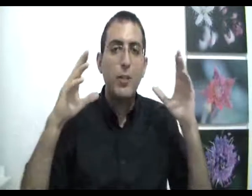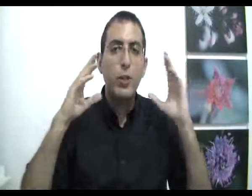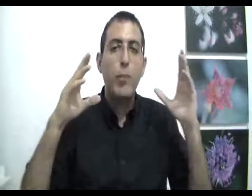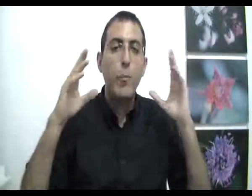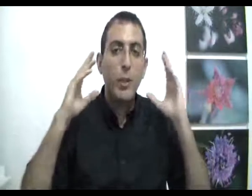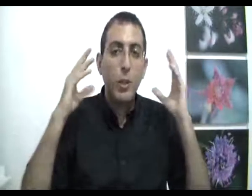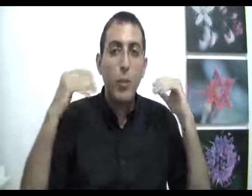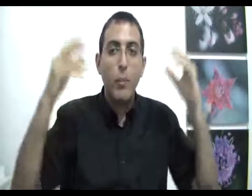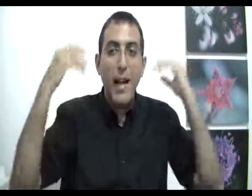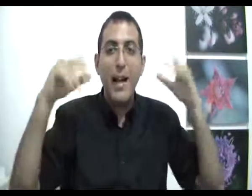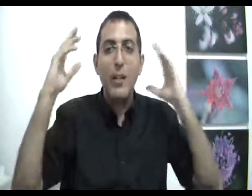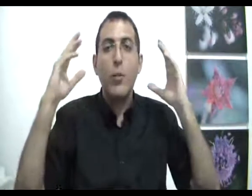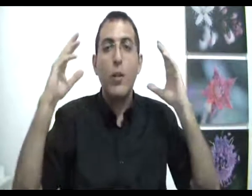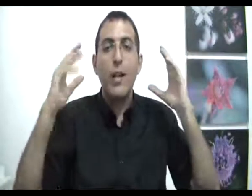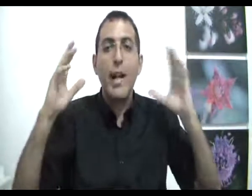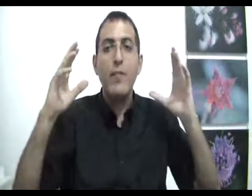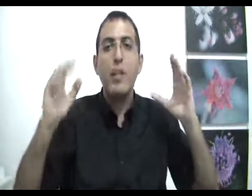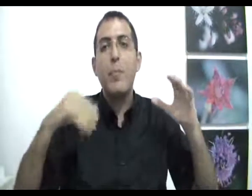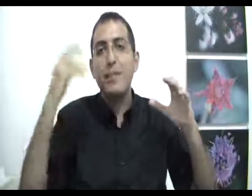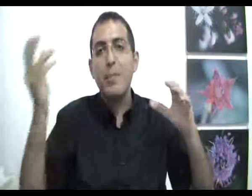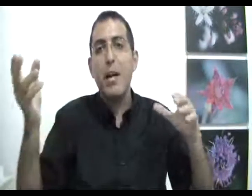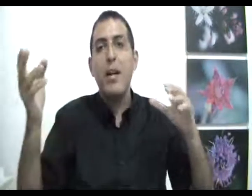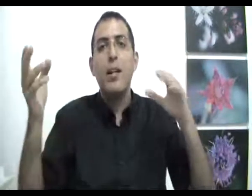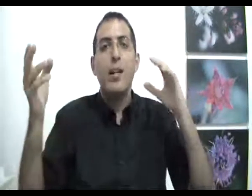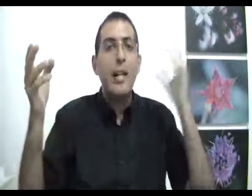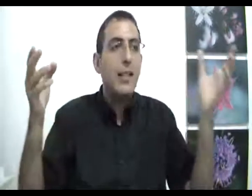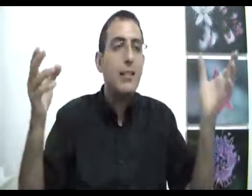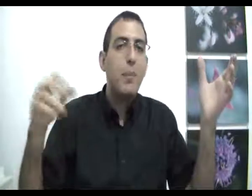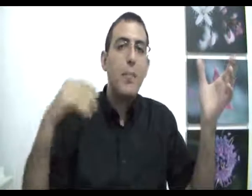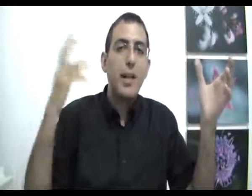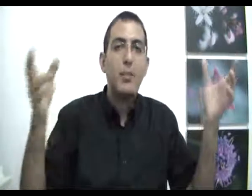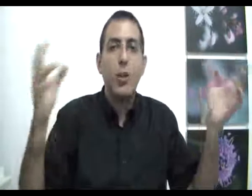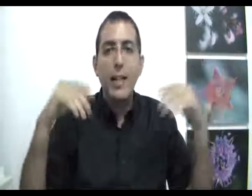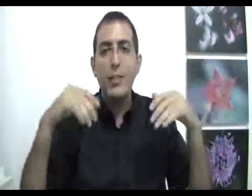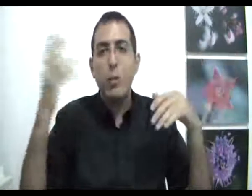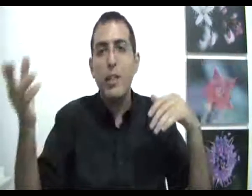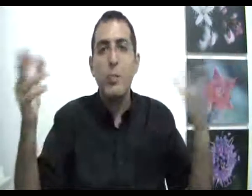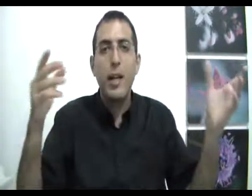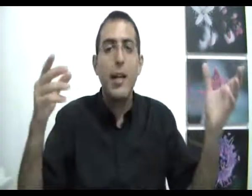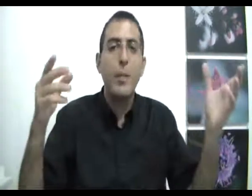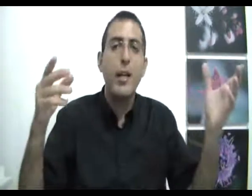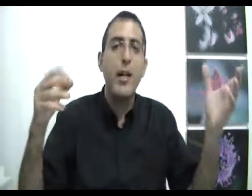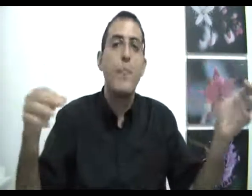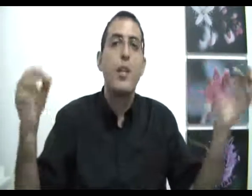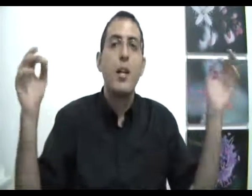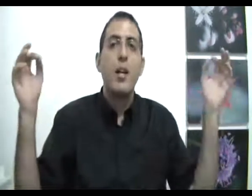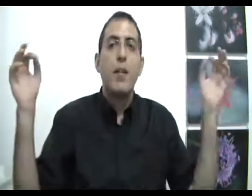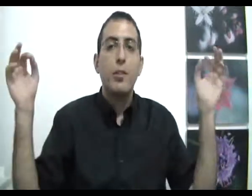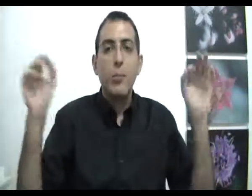שבו מעל הכל אין הבדל בין סיבה לאין סיבה בין רצון לאין רצון בין יש בחירה לאין בחירה וזאת